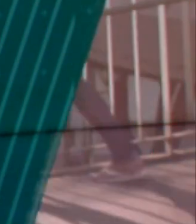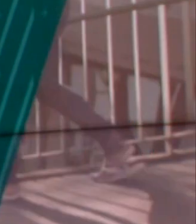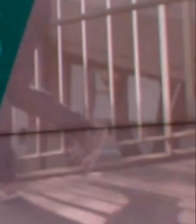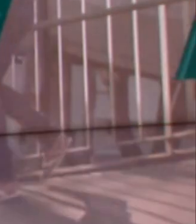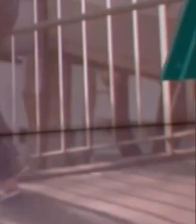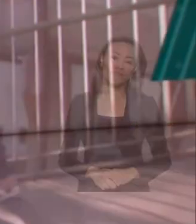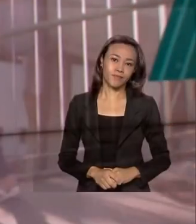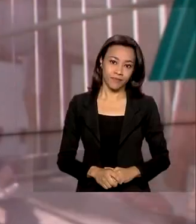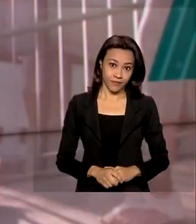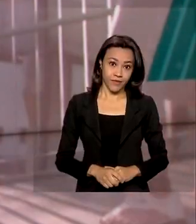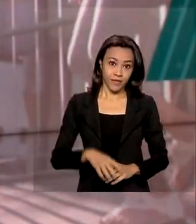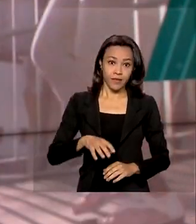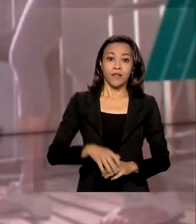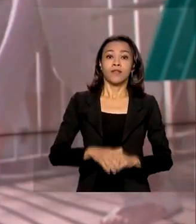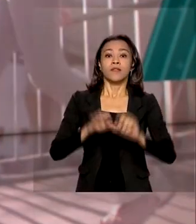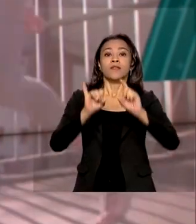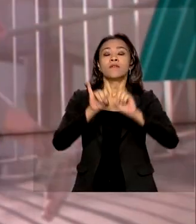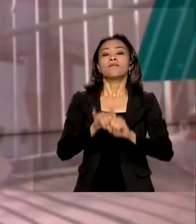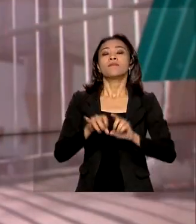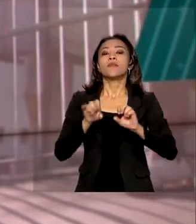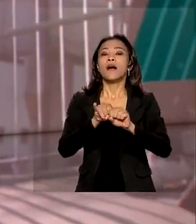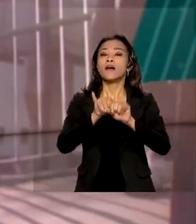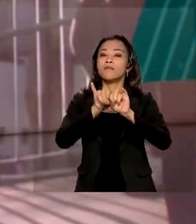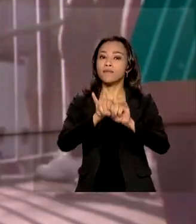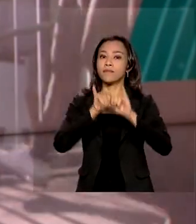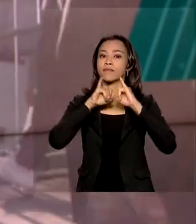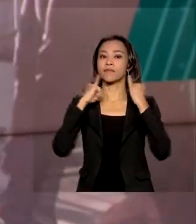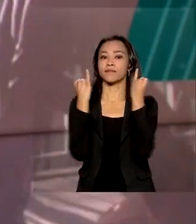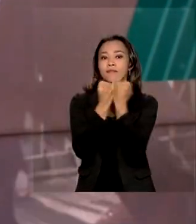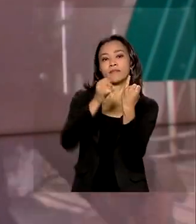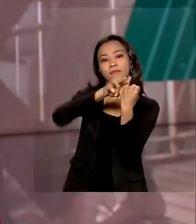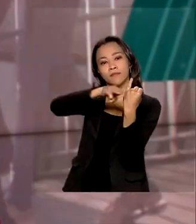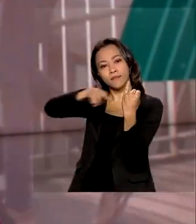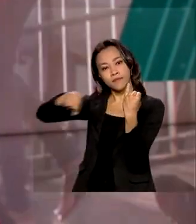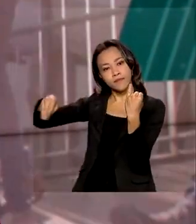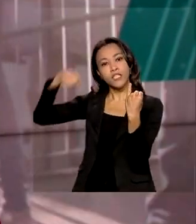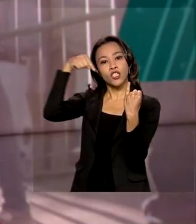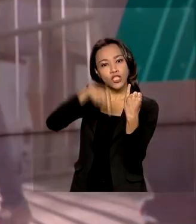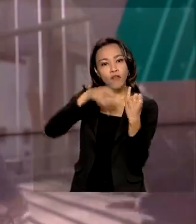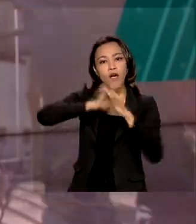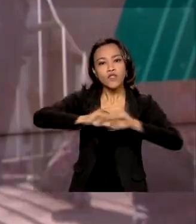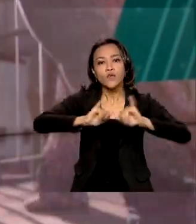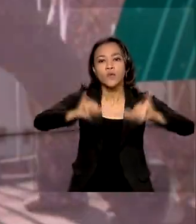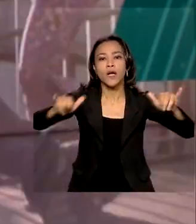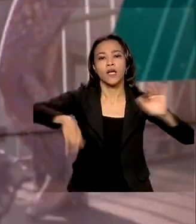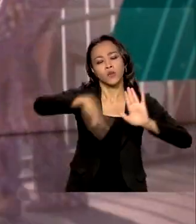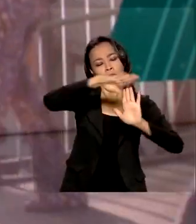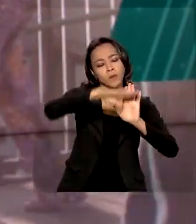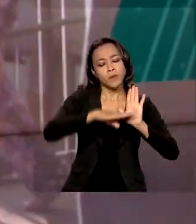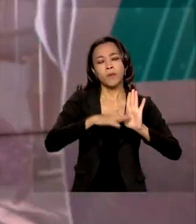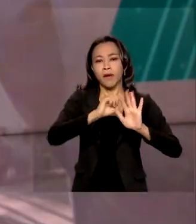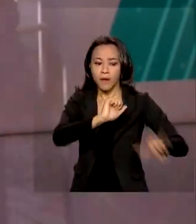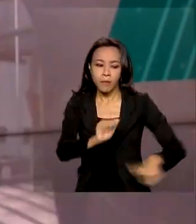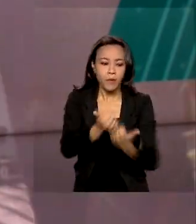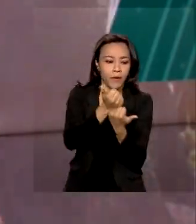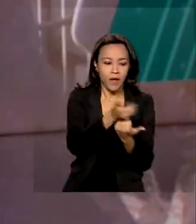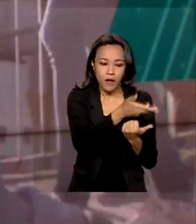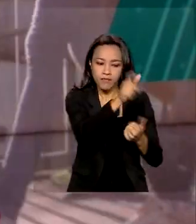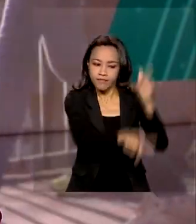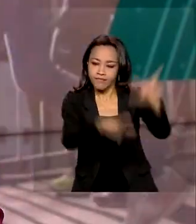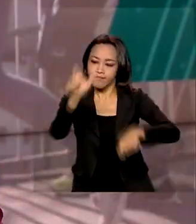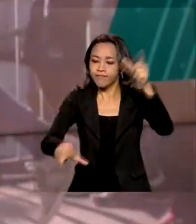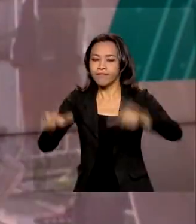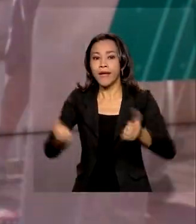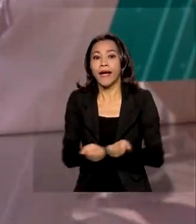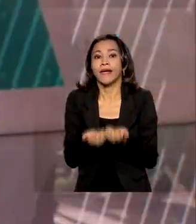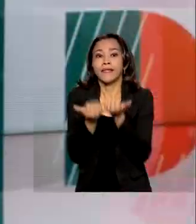No arquipélago do Marajó, no Pará, foram anunciadas ações que vão beneficiar a população da região, como a entrega de mais